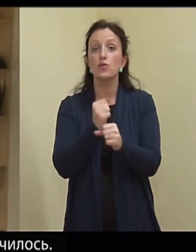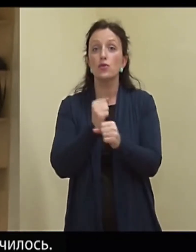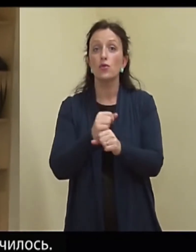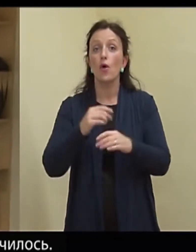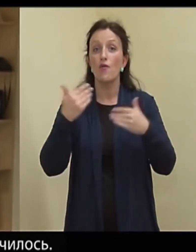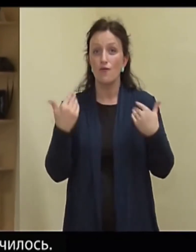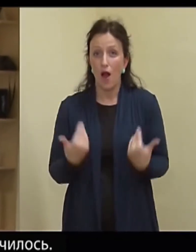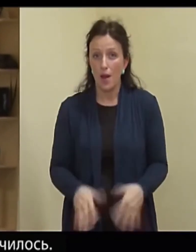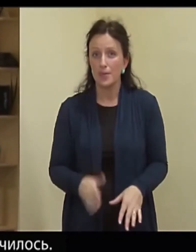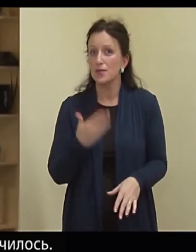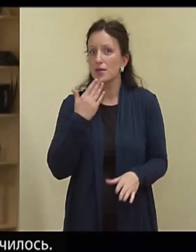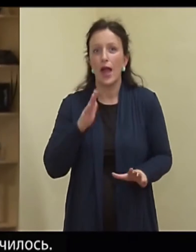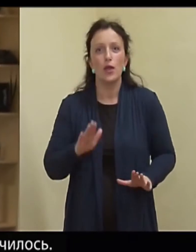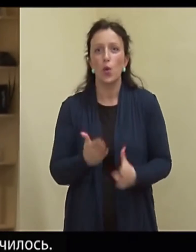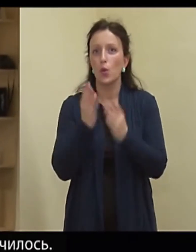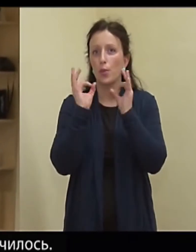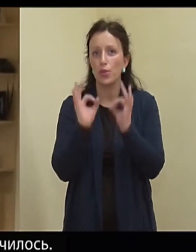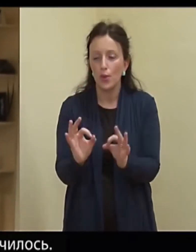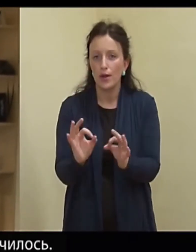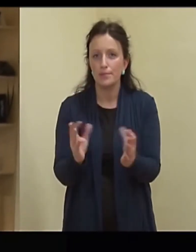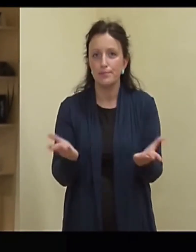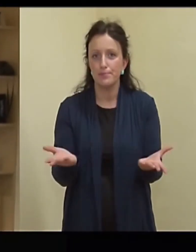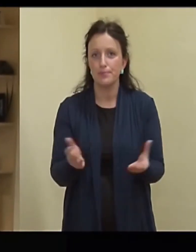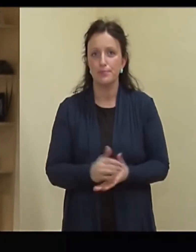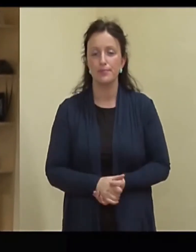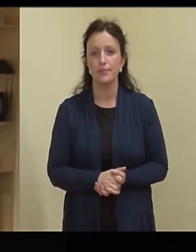midagi ei johtunud ja noh,